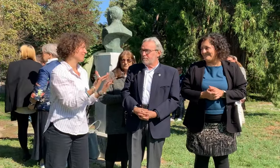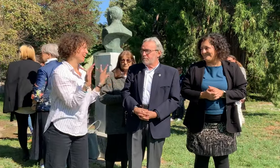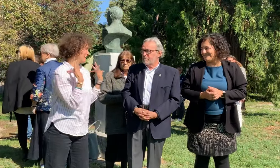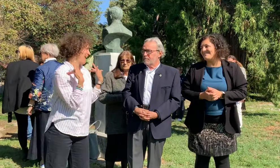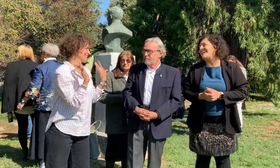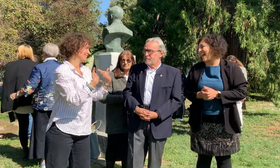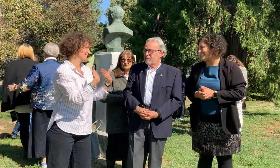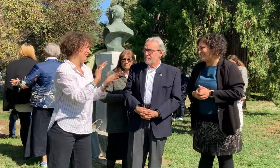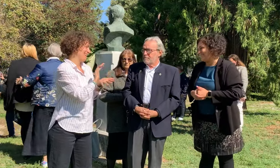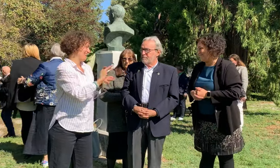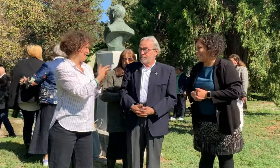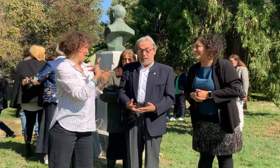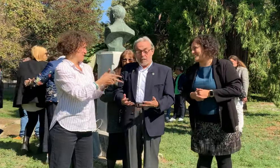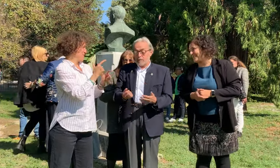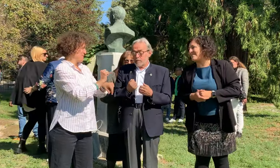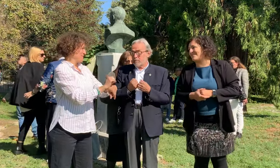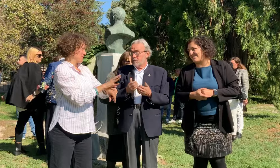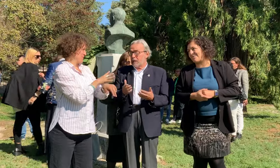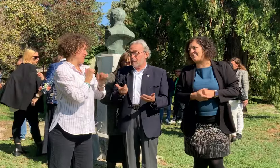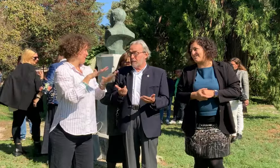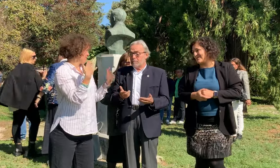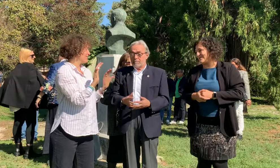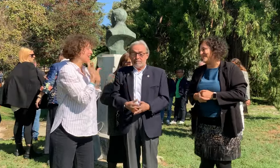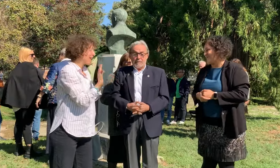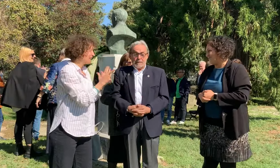Grazie a tutti per questo rapporto.